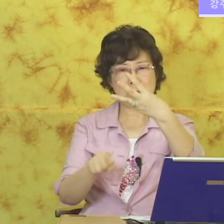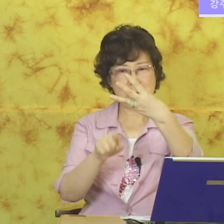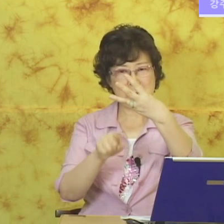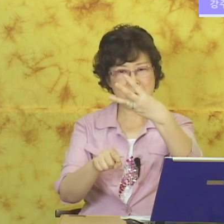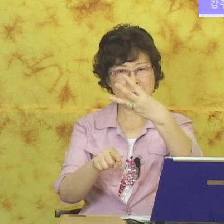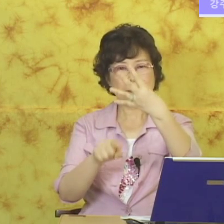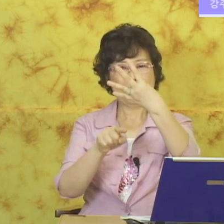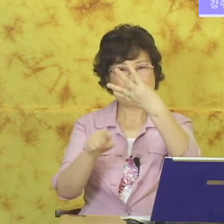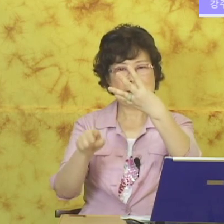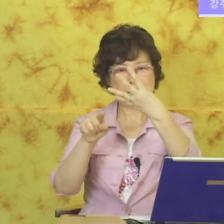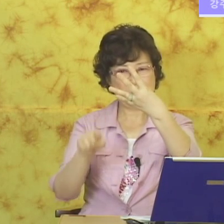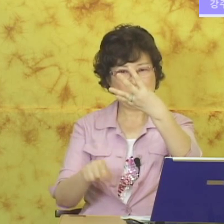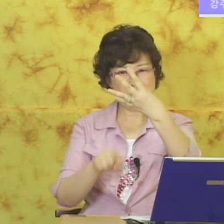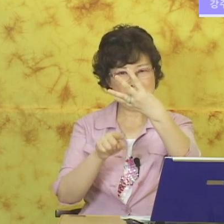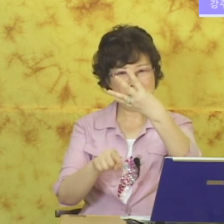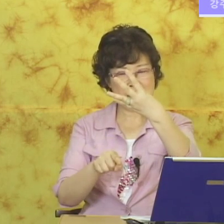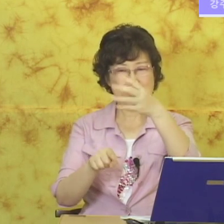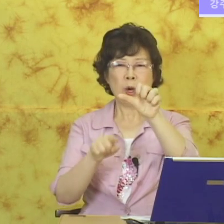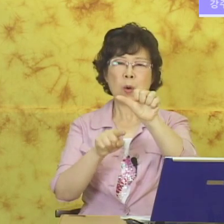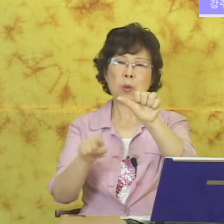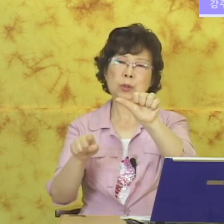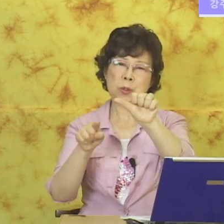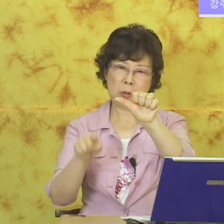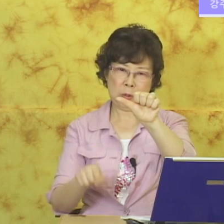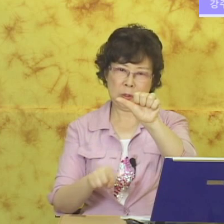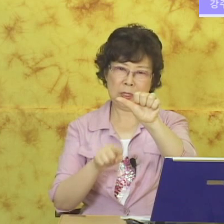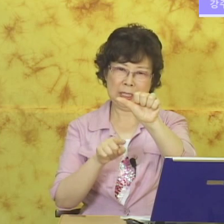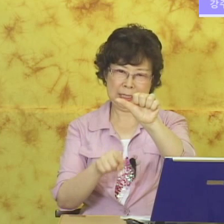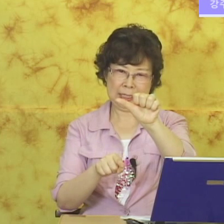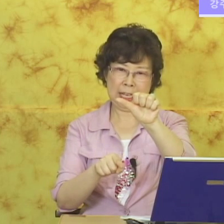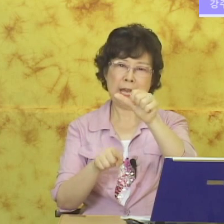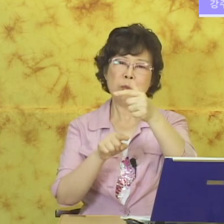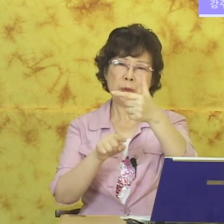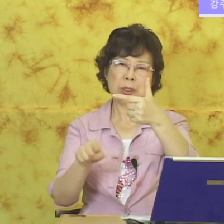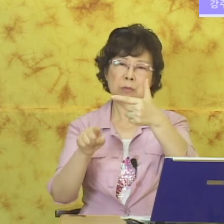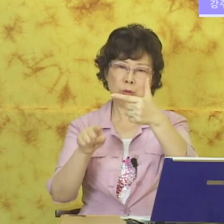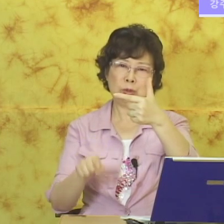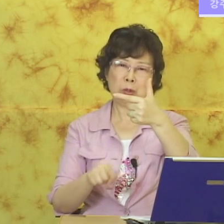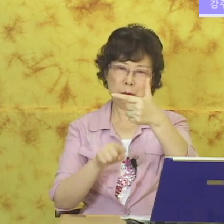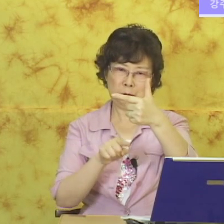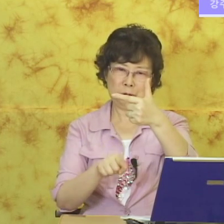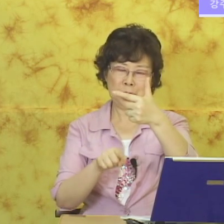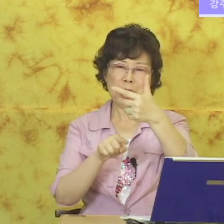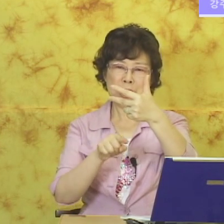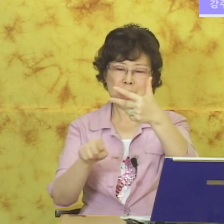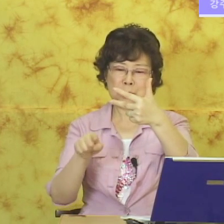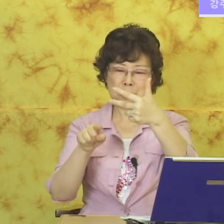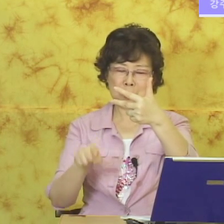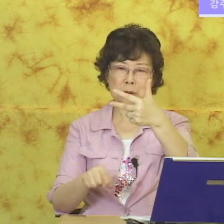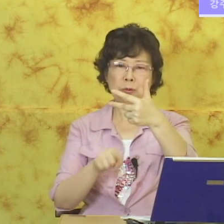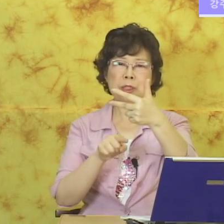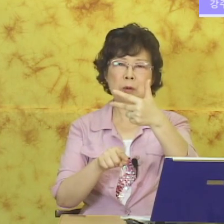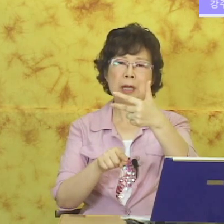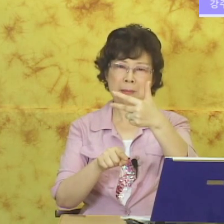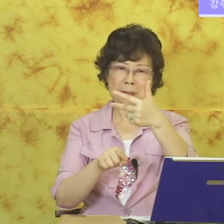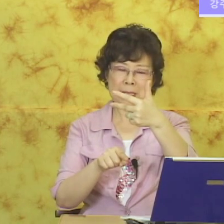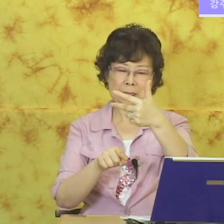촌 사촌 오촌 예 뭐 이렇게 하면 육촌 칠촌 숫자로만 합니다.